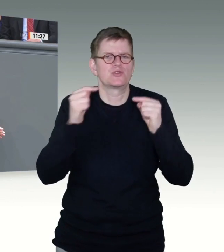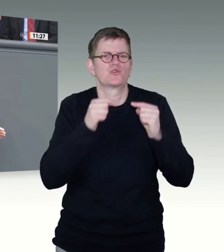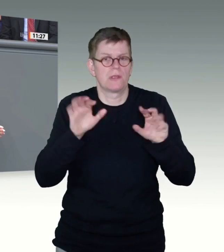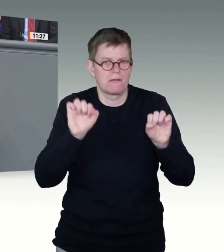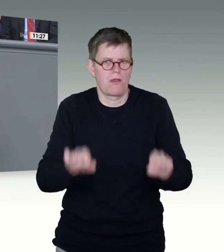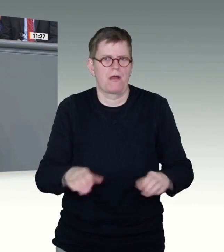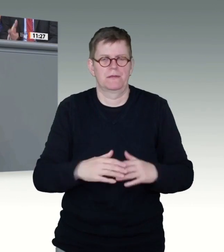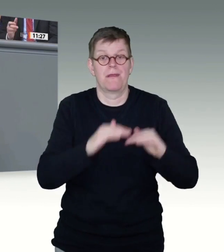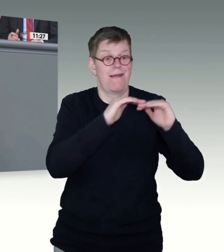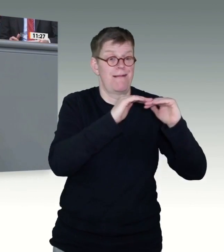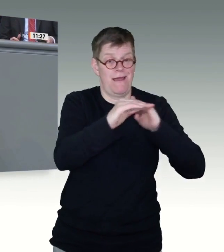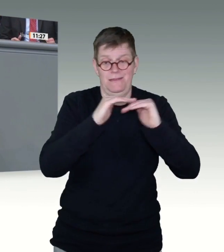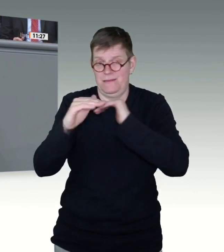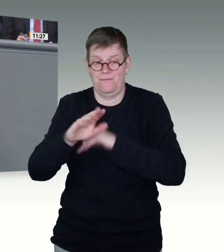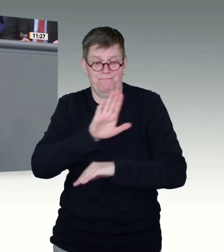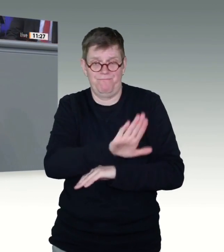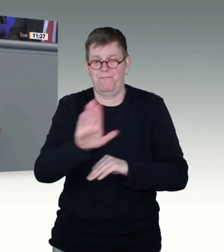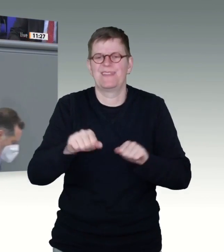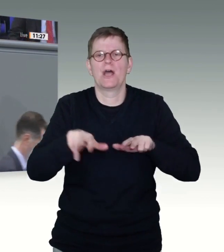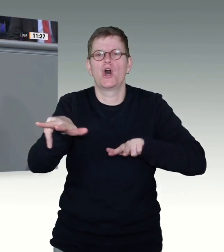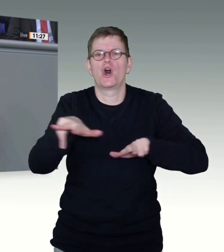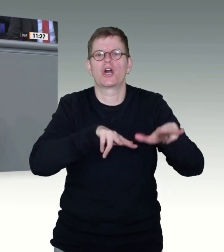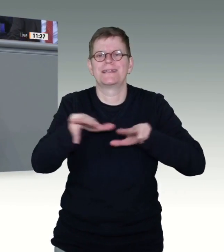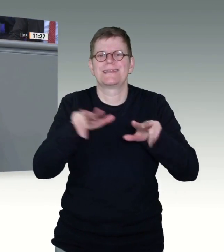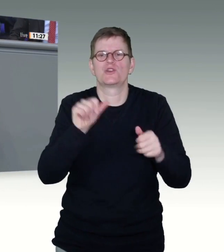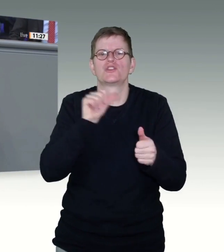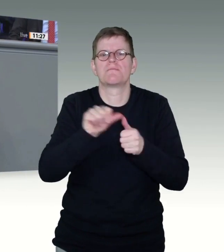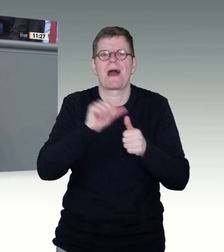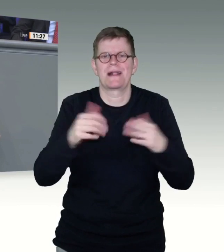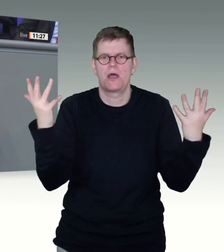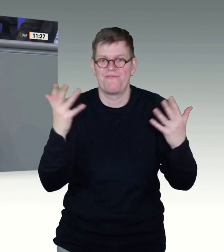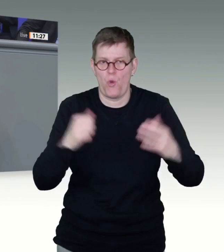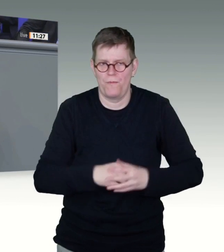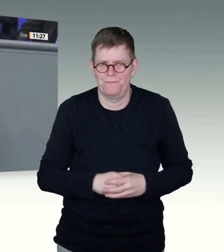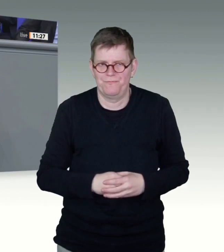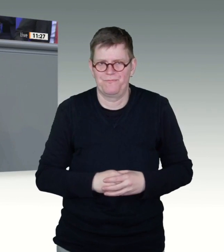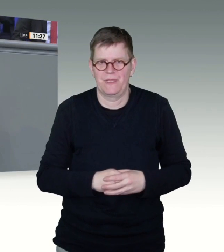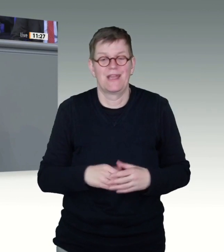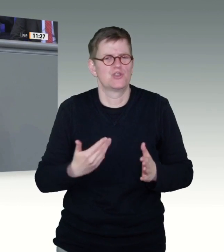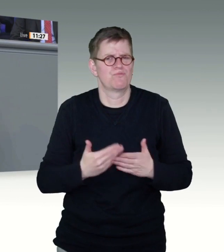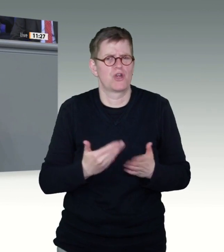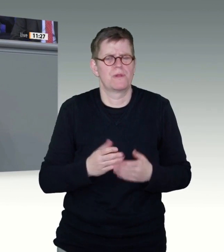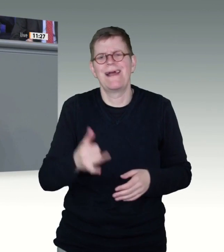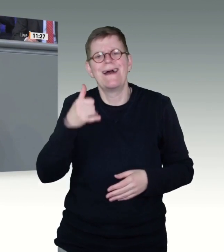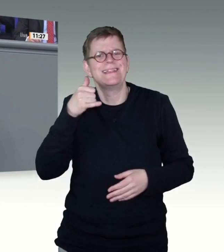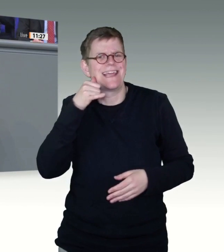Der Bund ist nicht verantwortlich für Telefonhotlines, die nicht funktionieren. Der Bund ist nicht